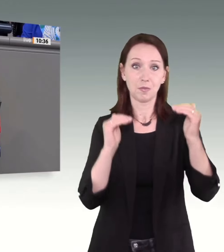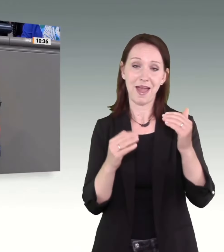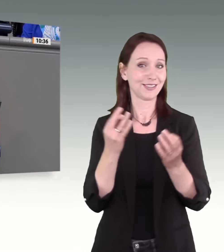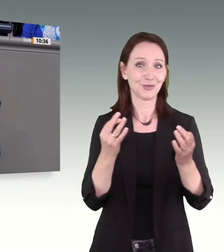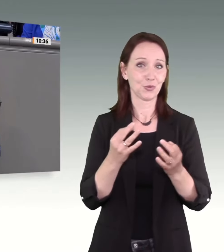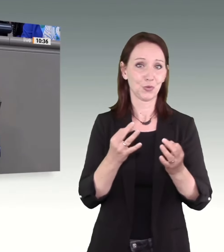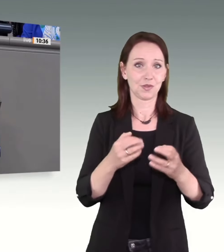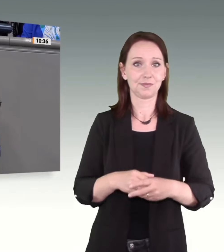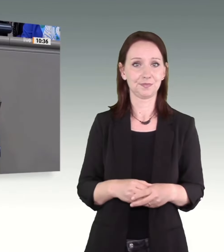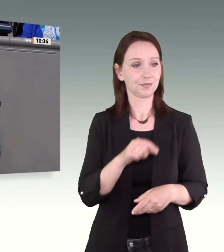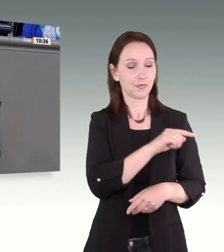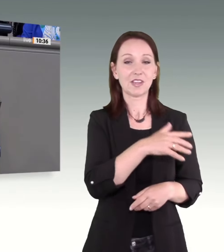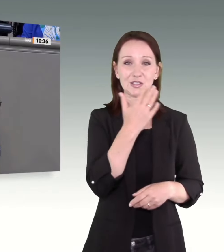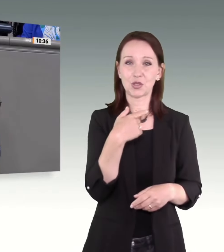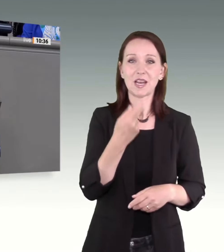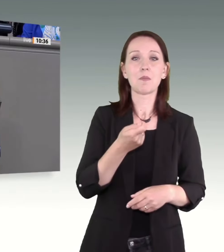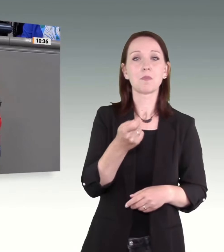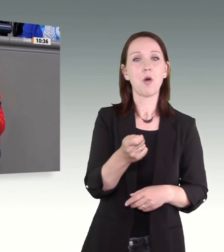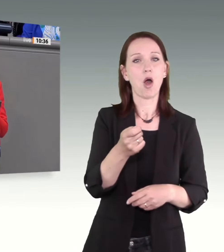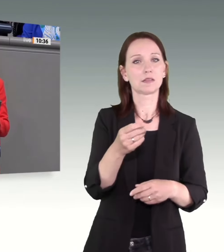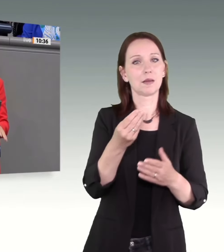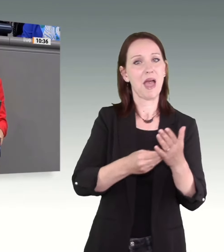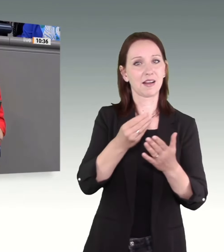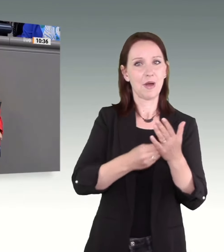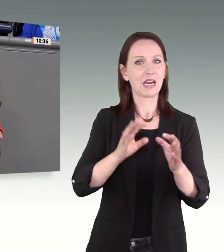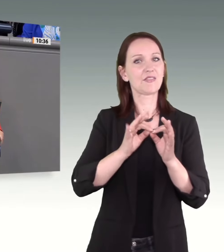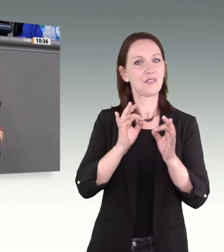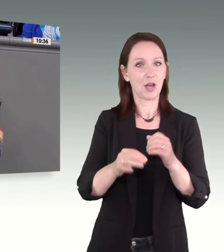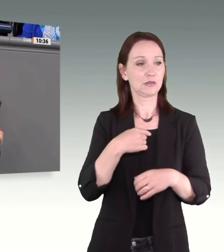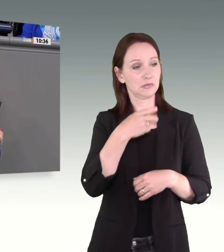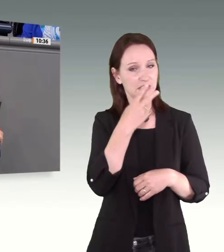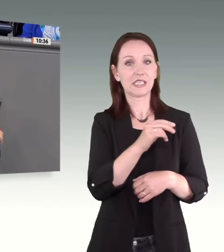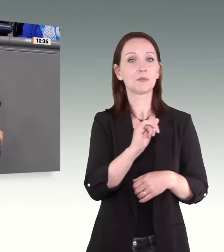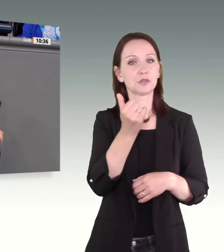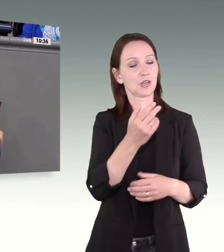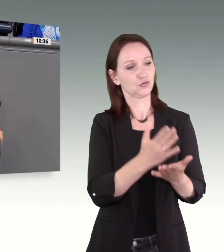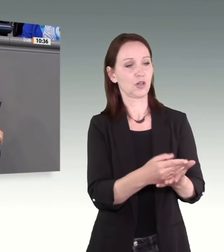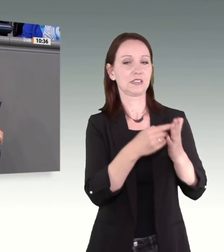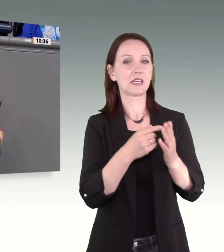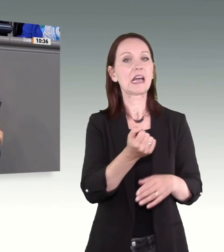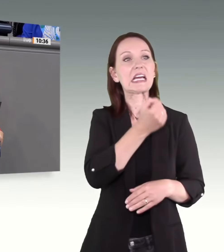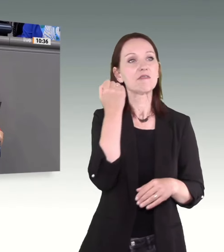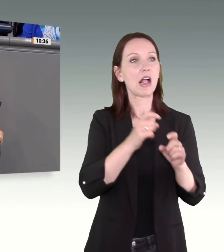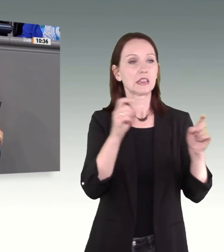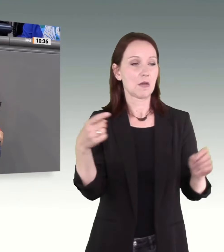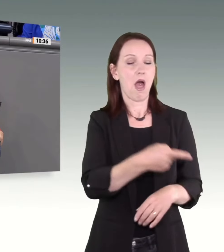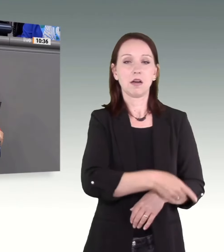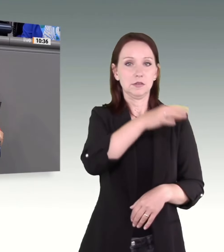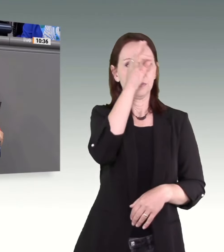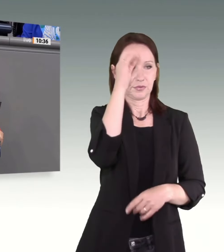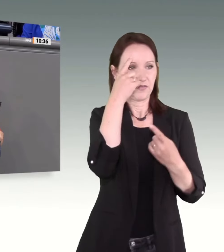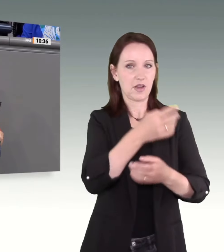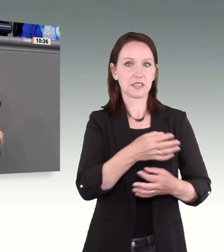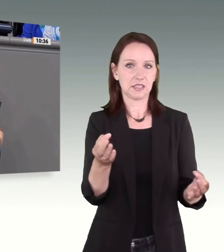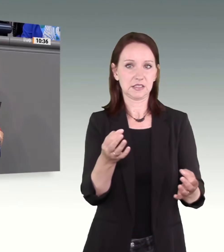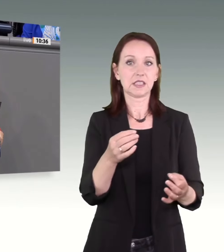Qualifikations bzw. Mordmerkmal bringen Sie meiner Meinung nach daher vor allem Ihre Unwissenheit zum Thema Gewalt zum Ausdruck. Und